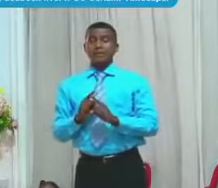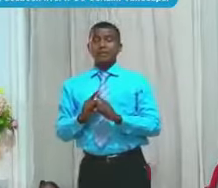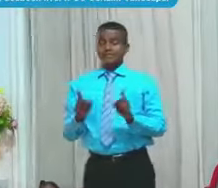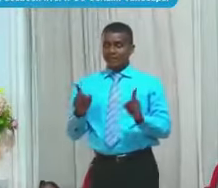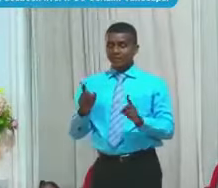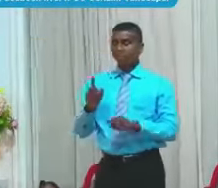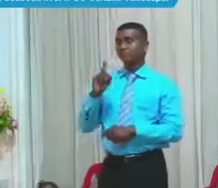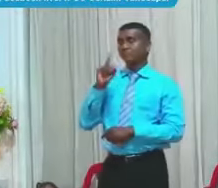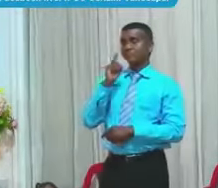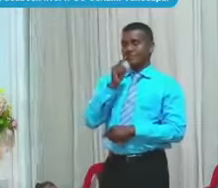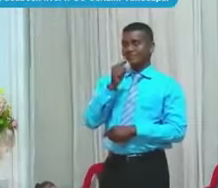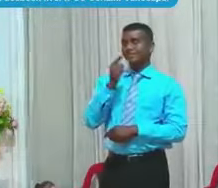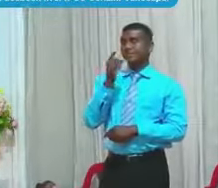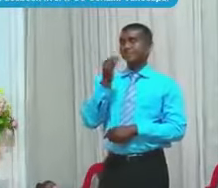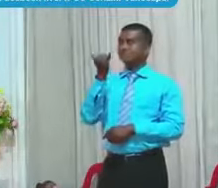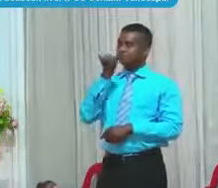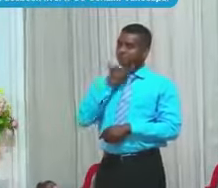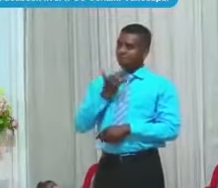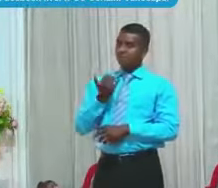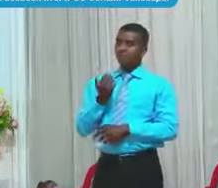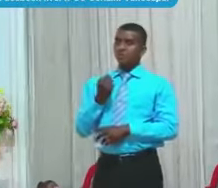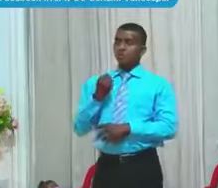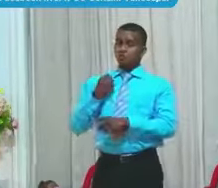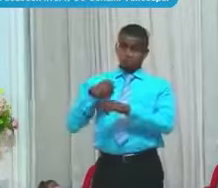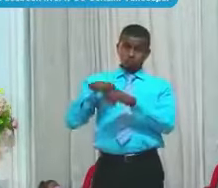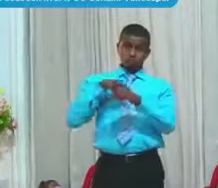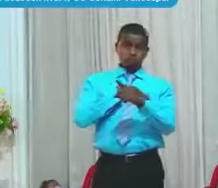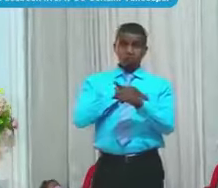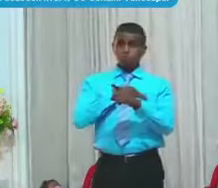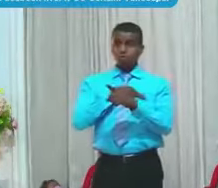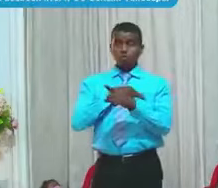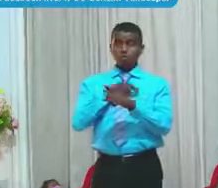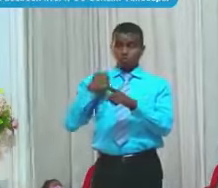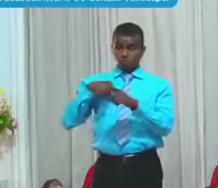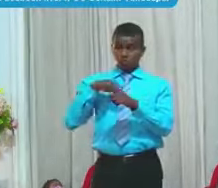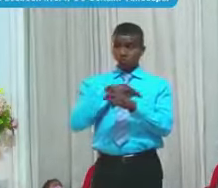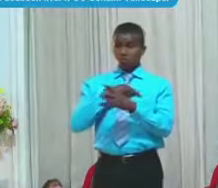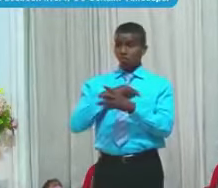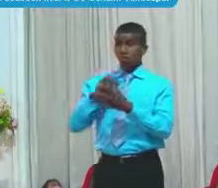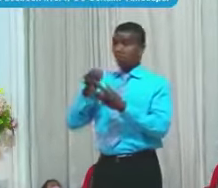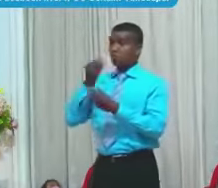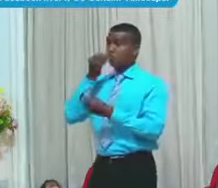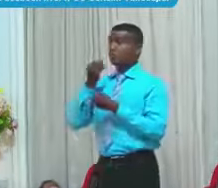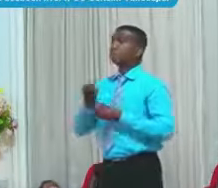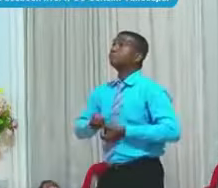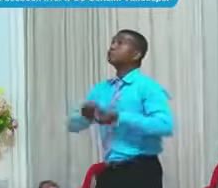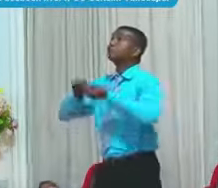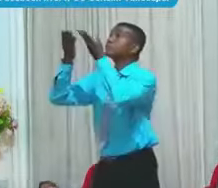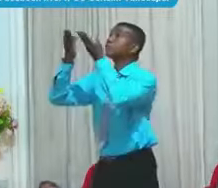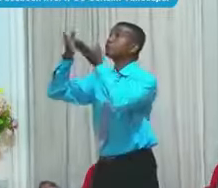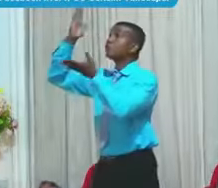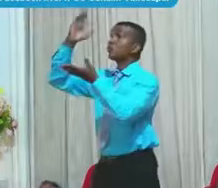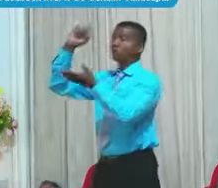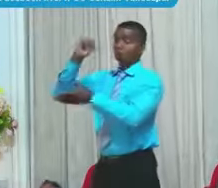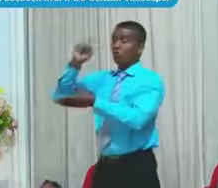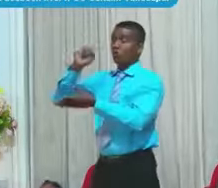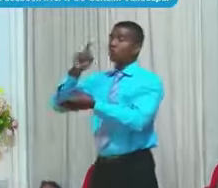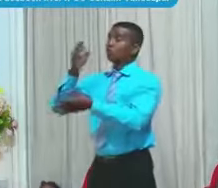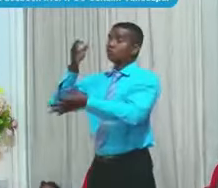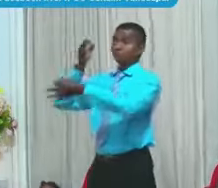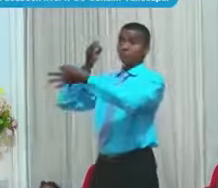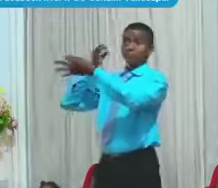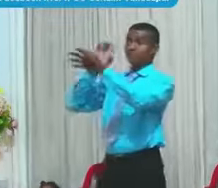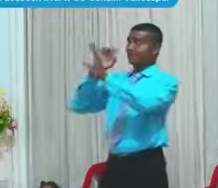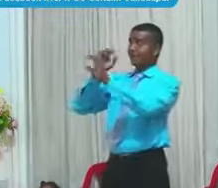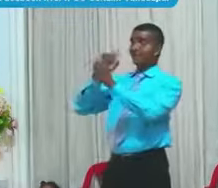Porque nosotros No sostenemos A Dios Dios Nos sostiene A nosotros Él es el que Da